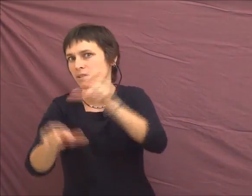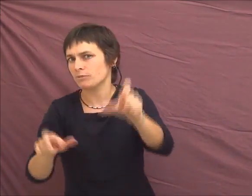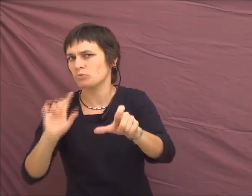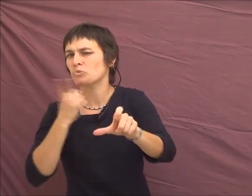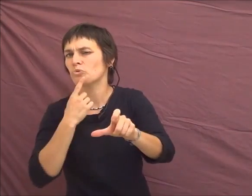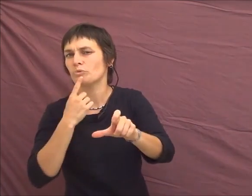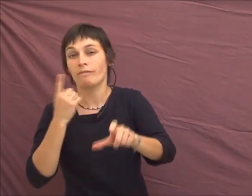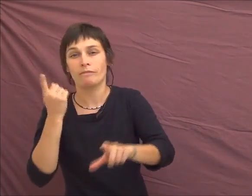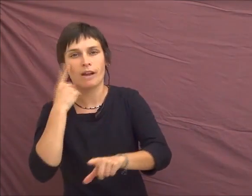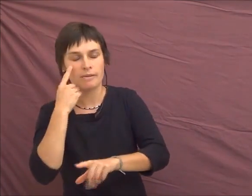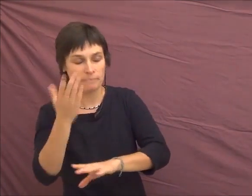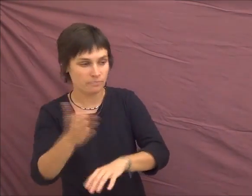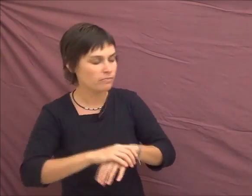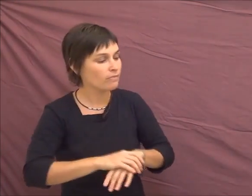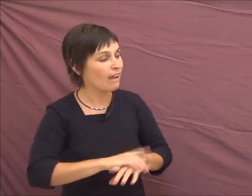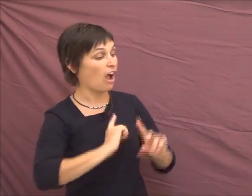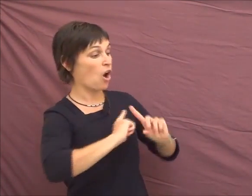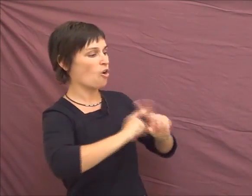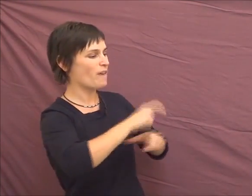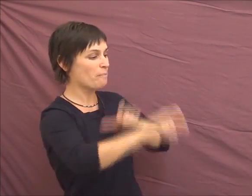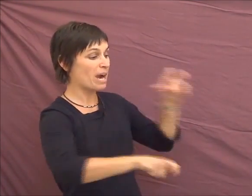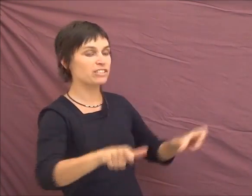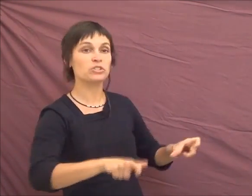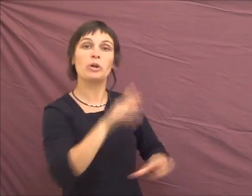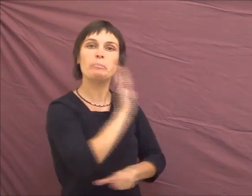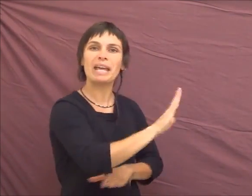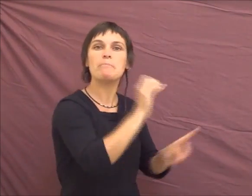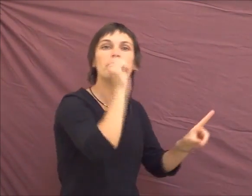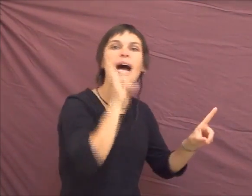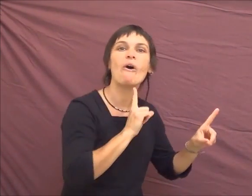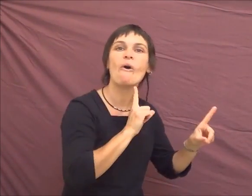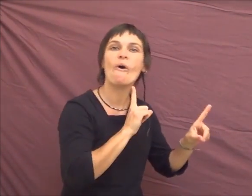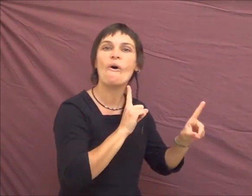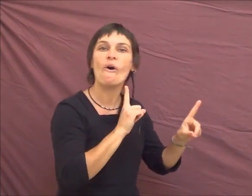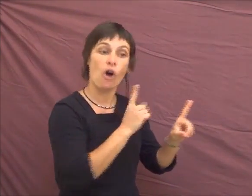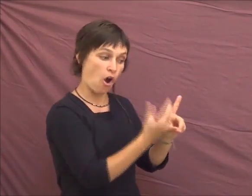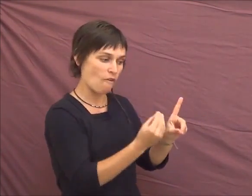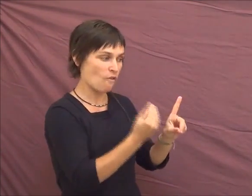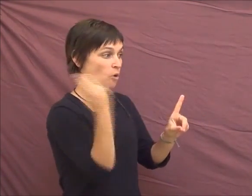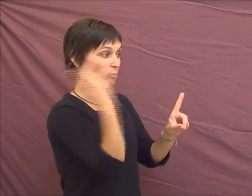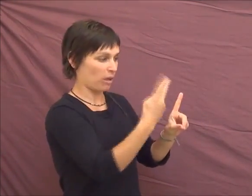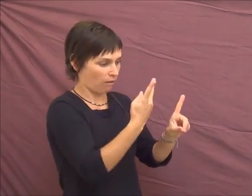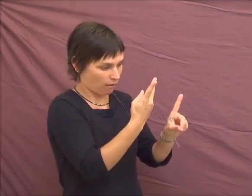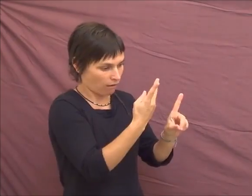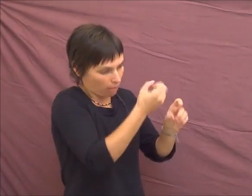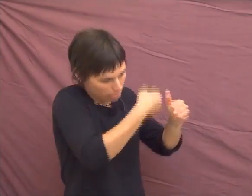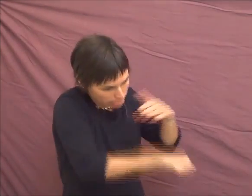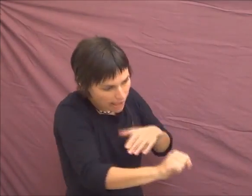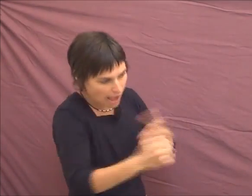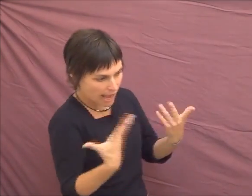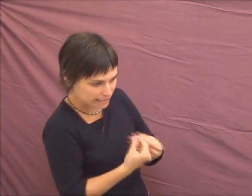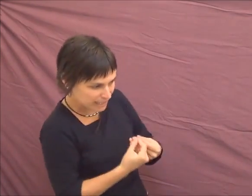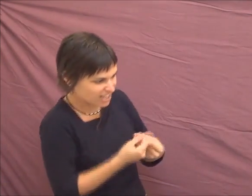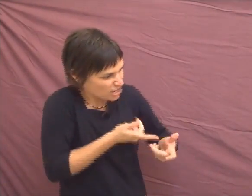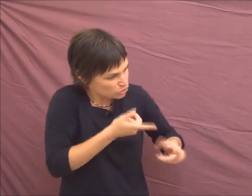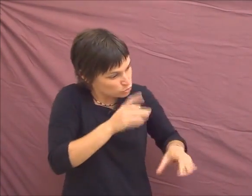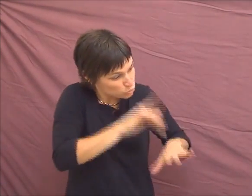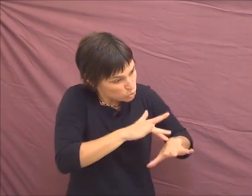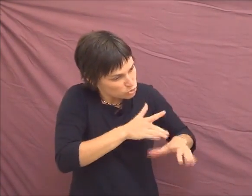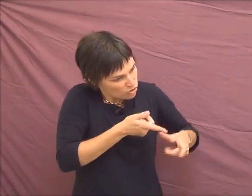arrivent à convaincre un certain nombre d'intersexes, et là, les sourds, vous allez entendre, et les parents d'intersexes qui ont fait mutiler leurs enfants,